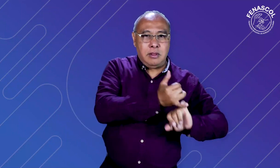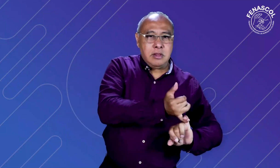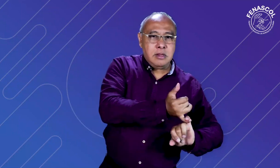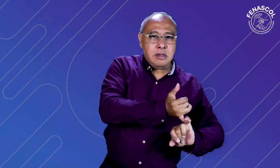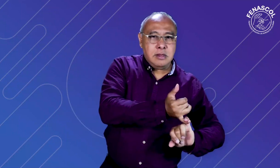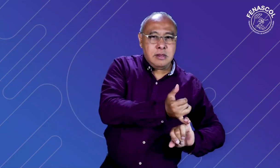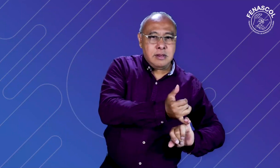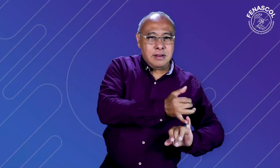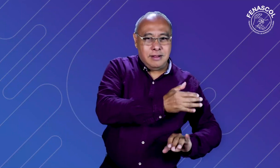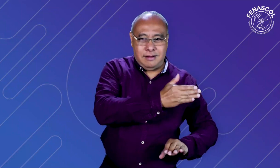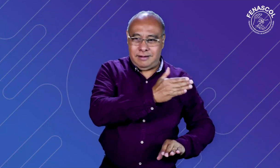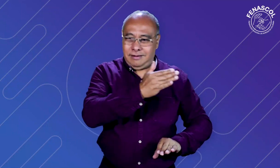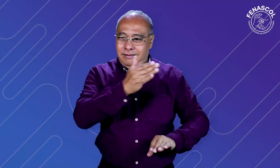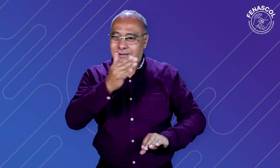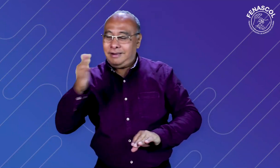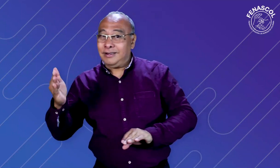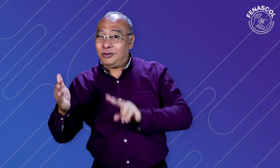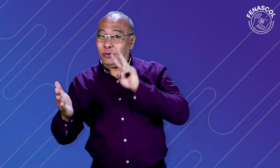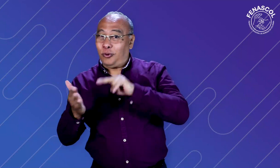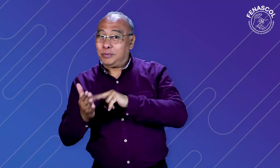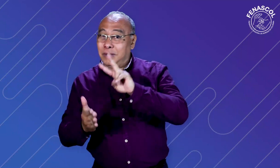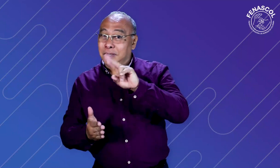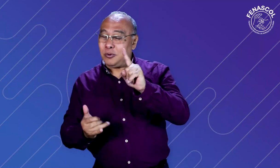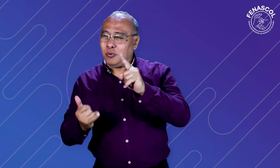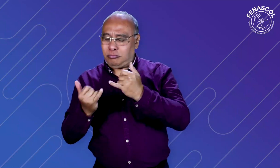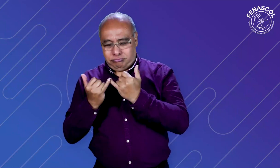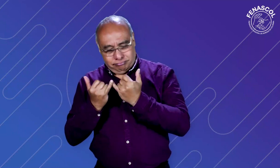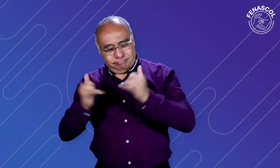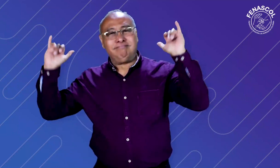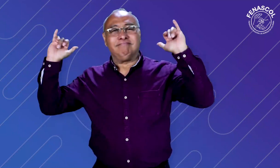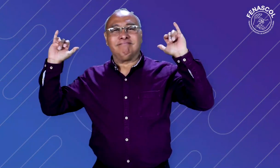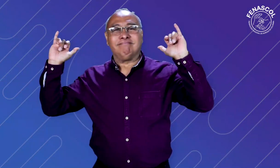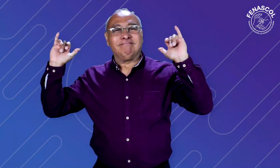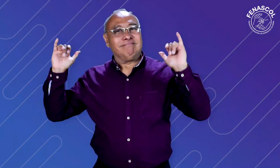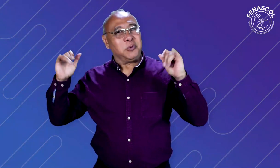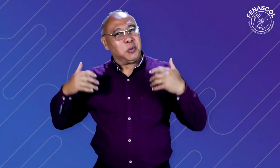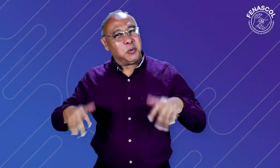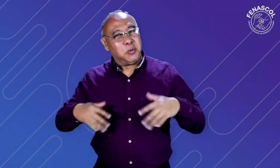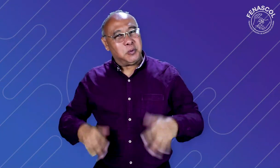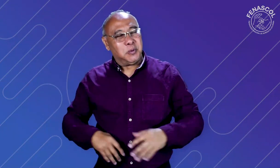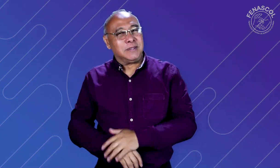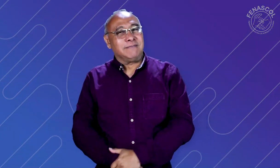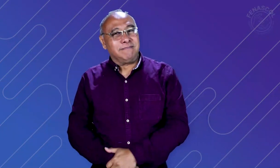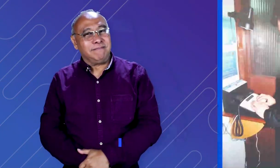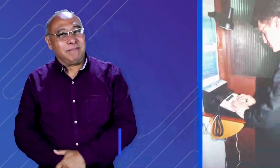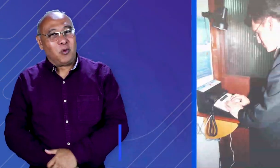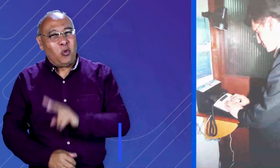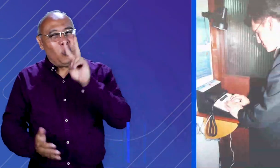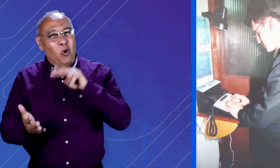comunicaciones como antes del centro de relevo las personas sordas tenían que ser dependientes de otros y